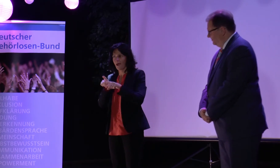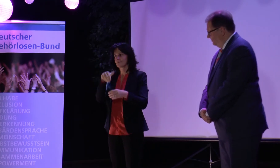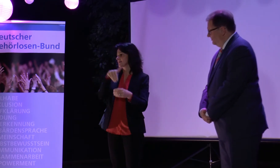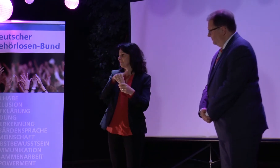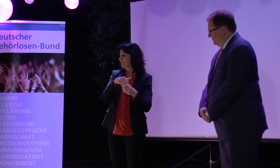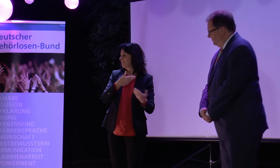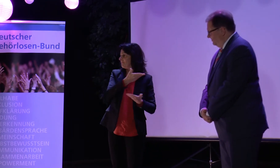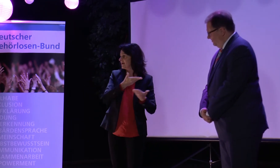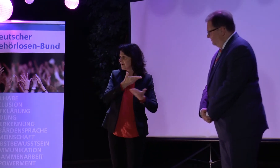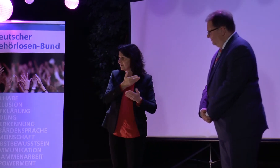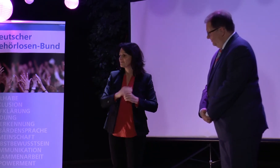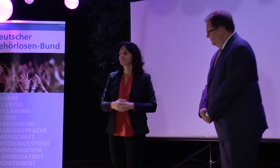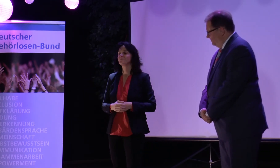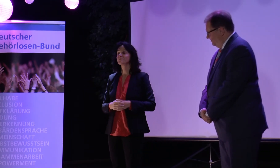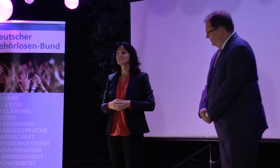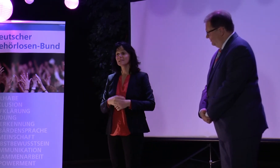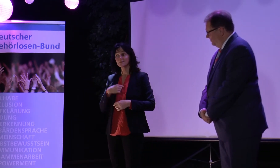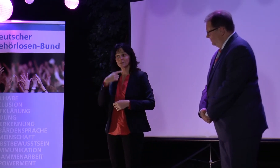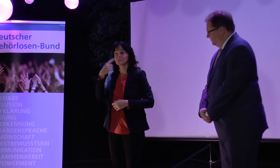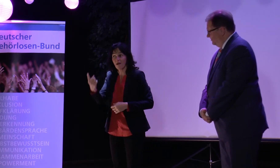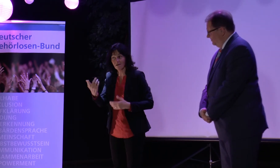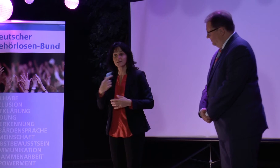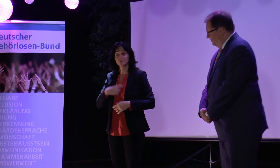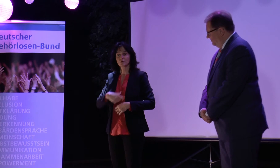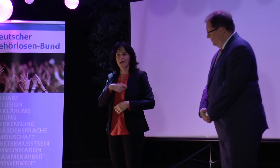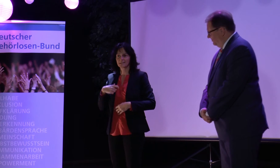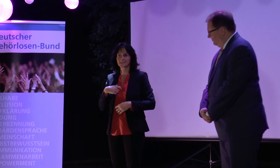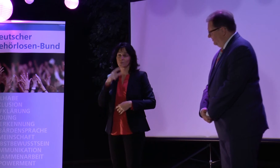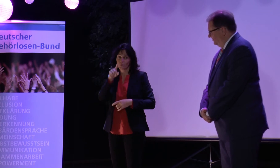Und das Thema, was uns alles bewegt, das ist in Deutschland genauso wie in der Schweiz.